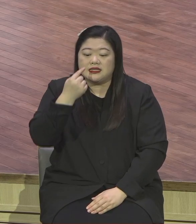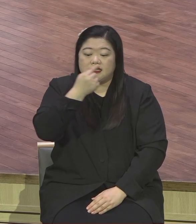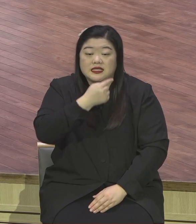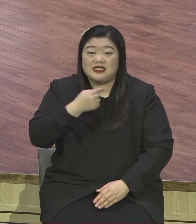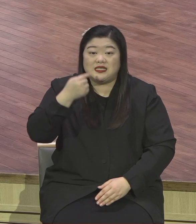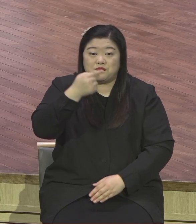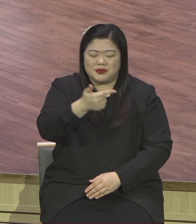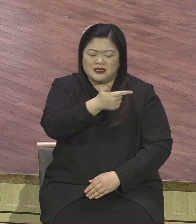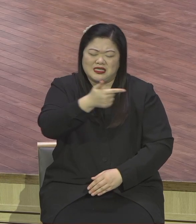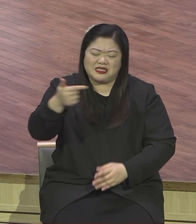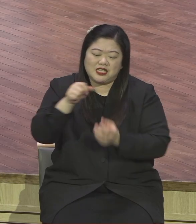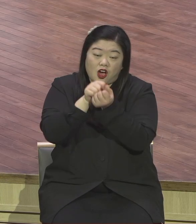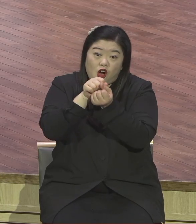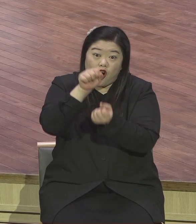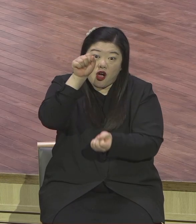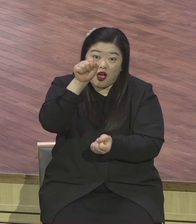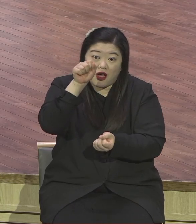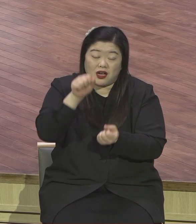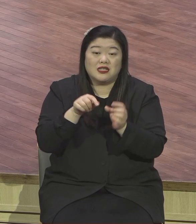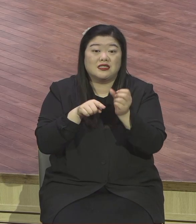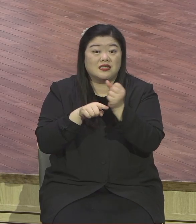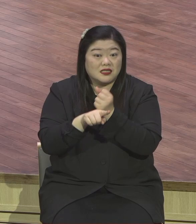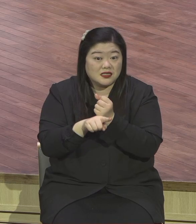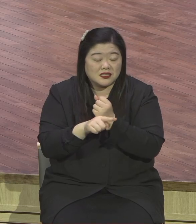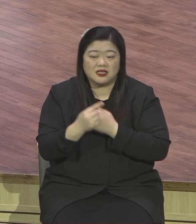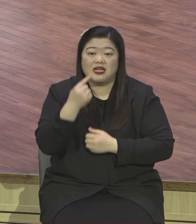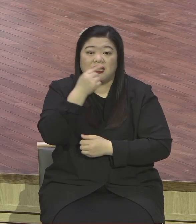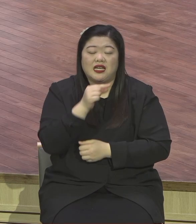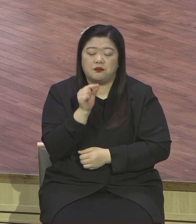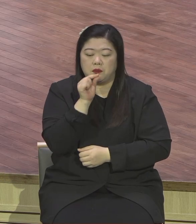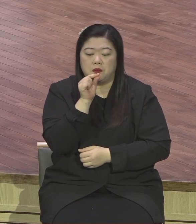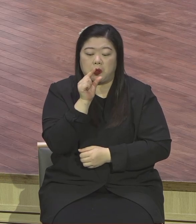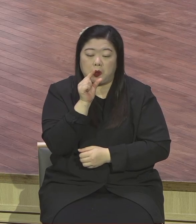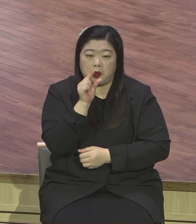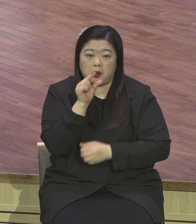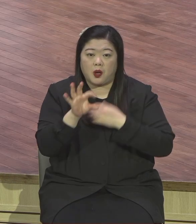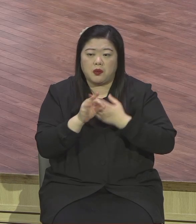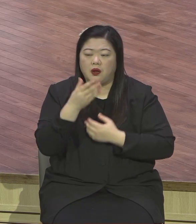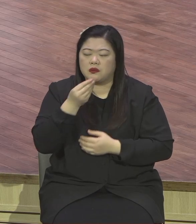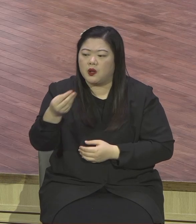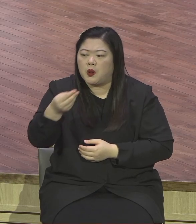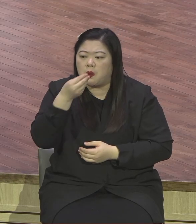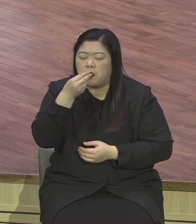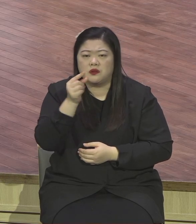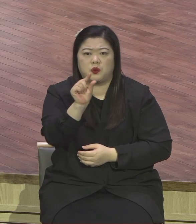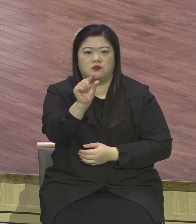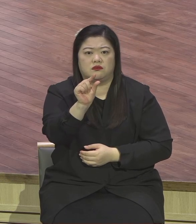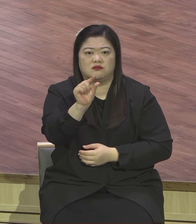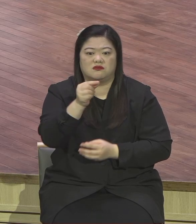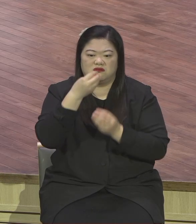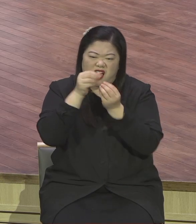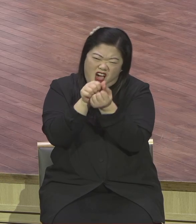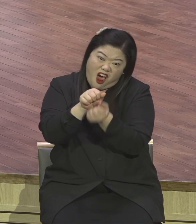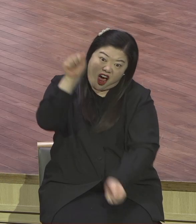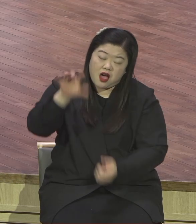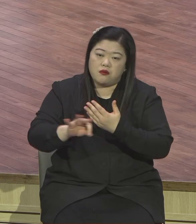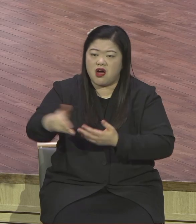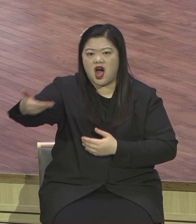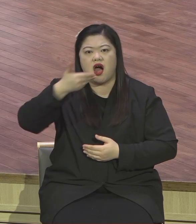따라서 열어주십니다. 믿음에 크게 따라. 그래서 에레미야 3.23장 2절 3절에 이렇게 강조합니다. 이를 향하신 여호와